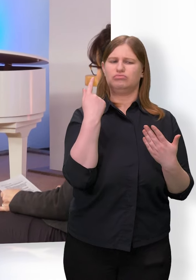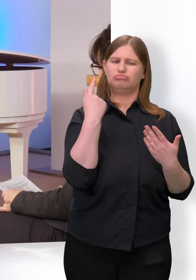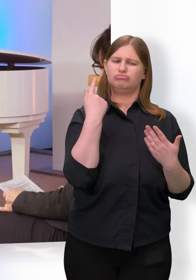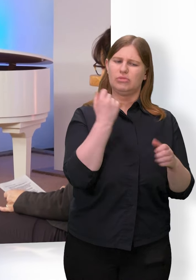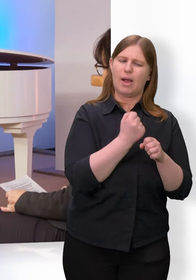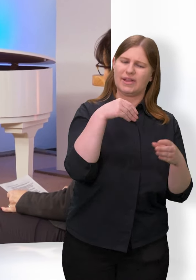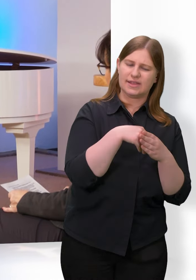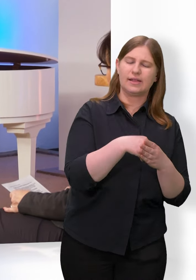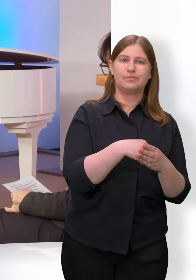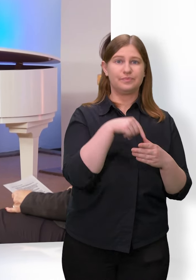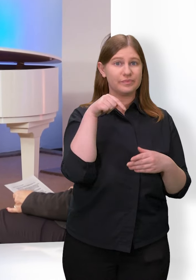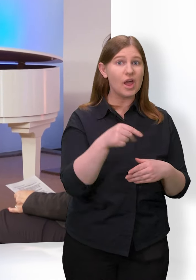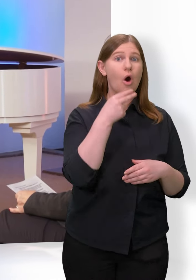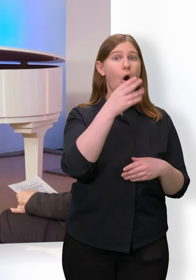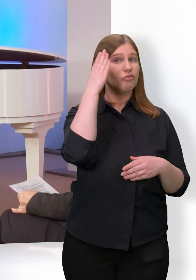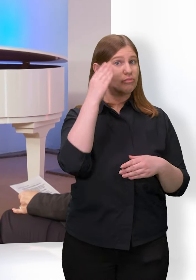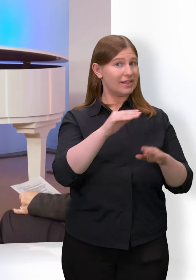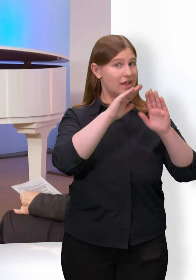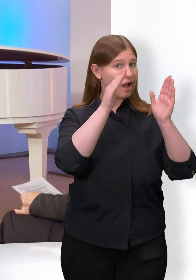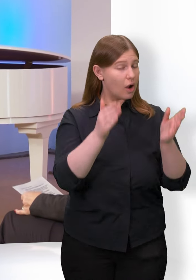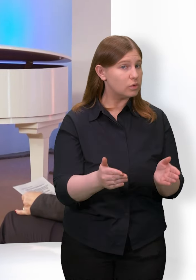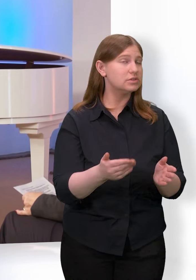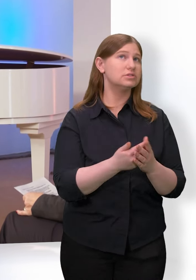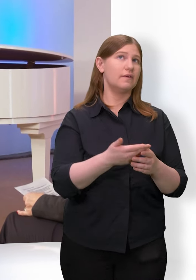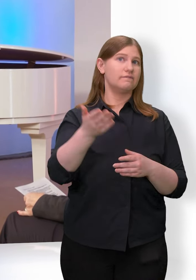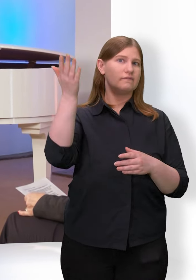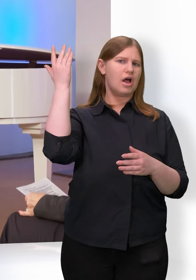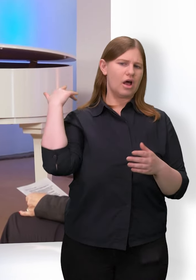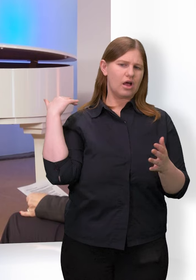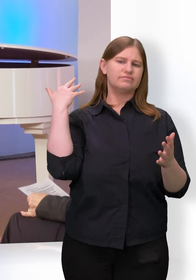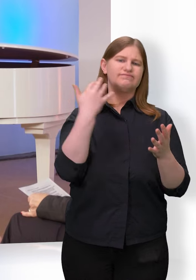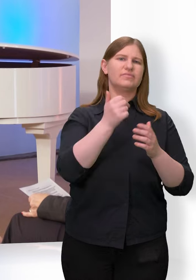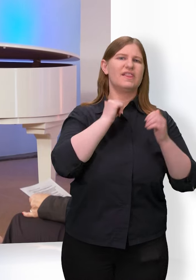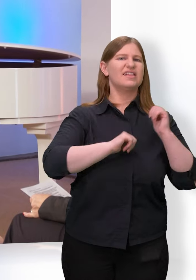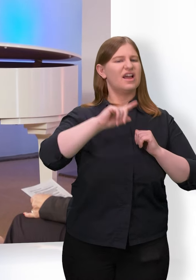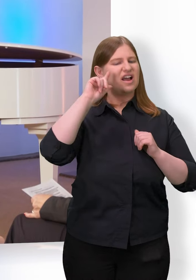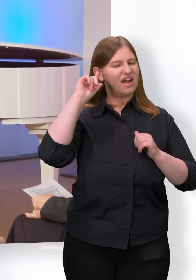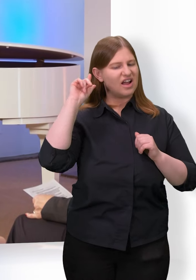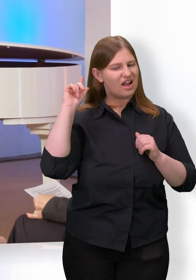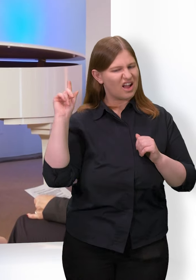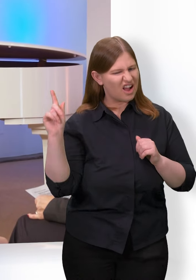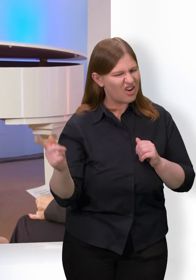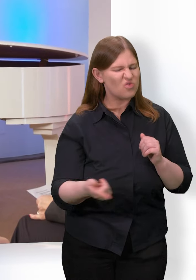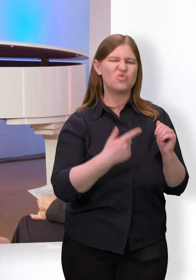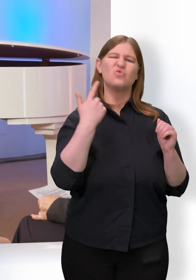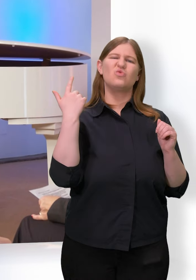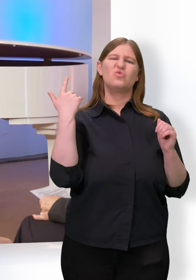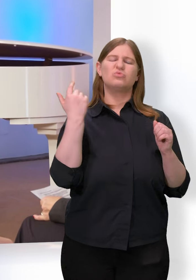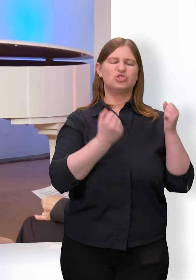Im Hofmannhaus wurde dann leider auch, gab es leider auch Geschichten, die sehr schwierig waren. Es